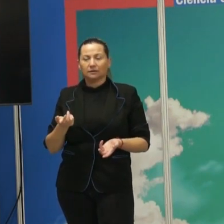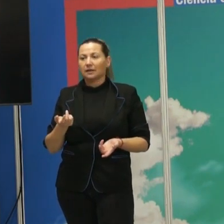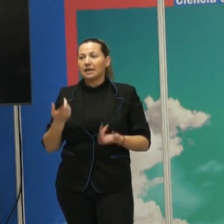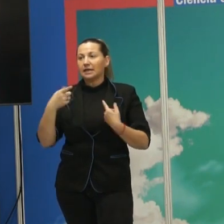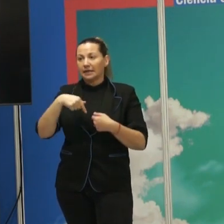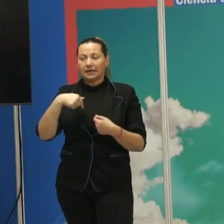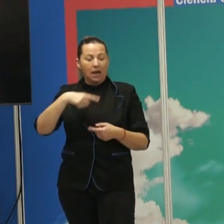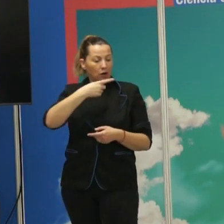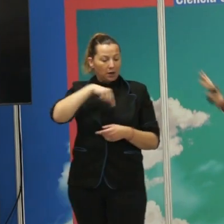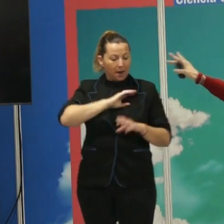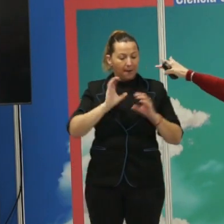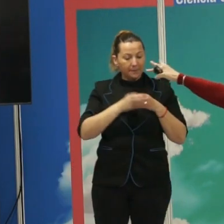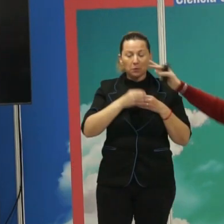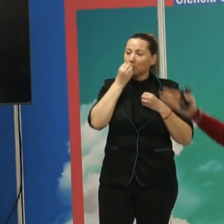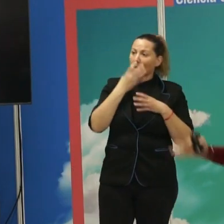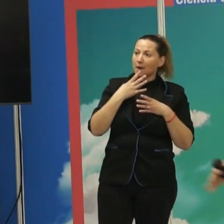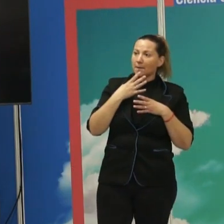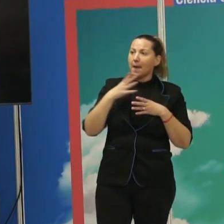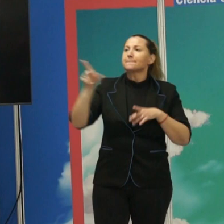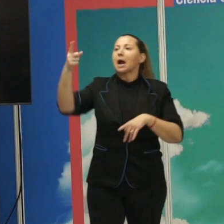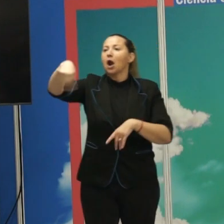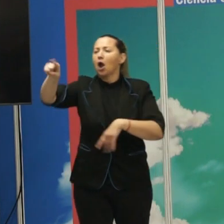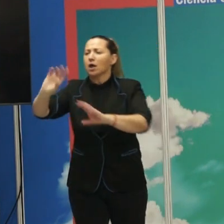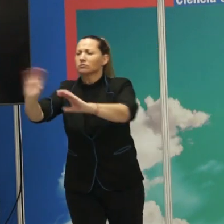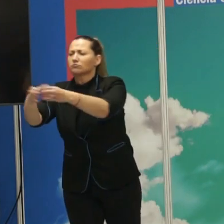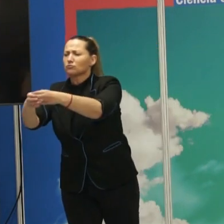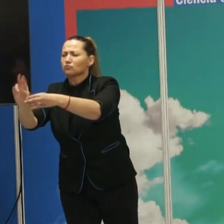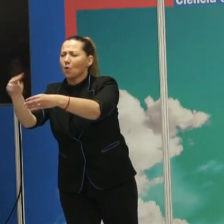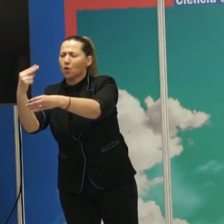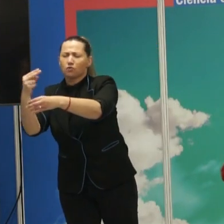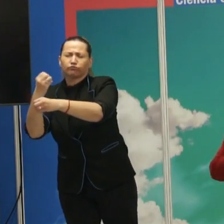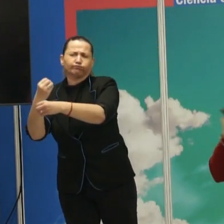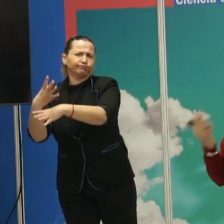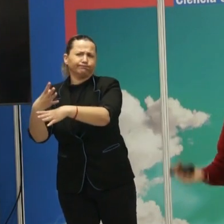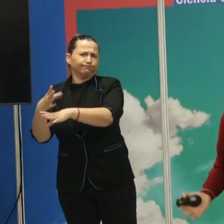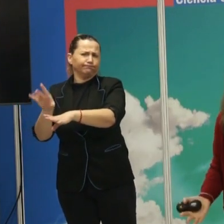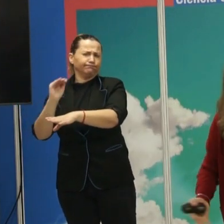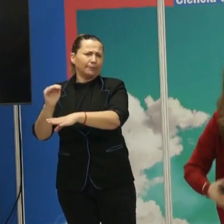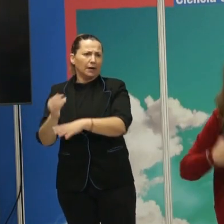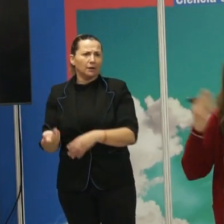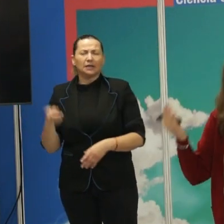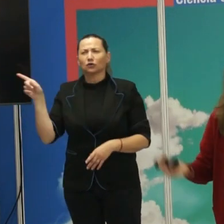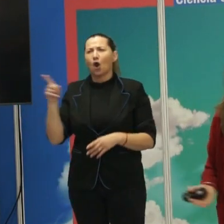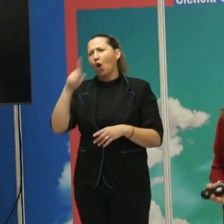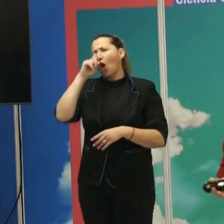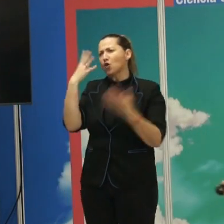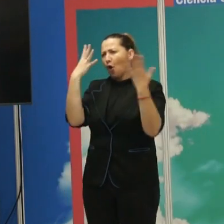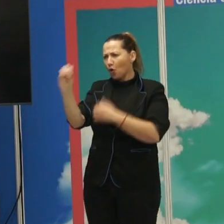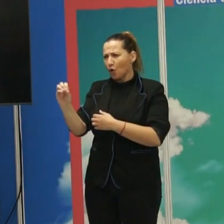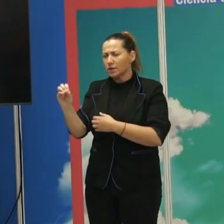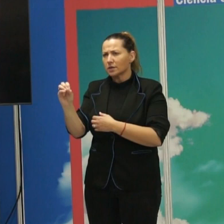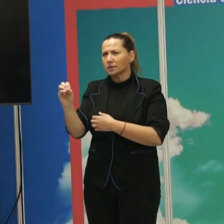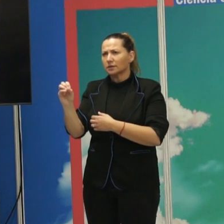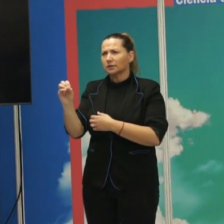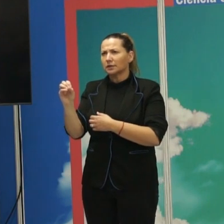otro modo. Esta frase de Samuel Huntington se hizo muy conocida en su momento, es de un libro de los años 90 que leyó mucha gente